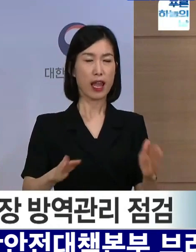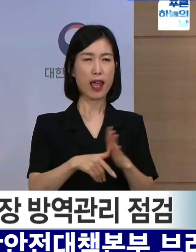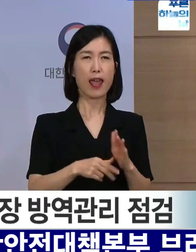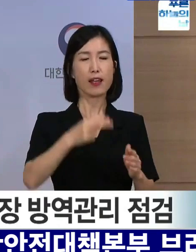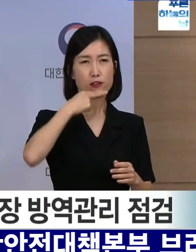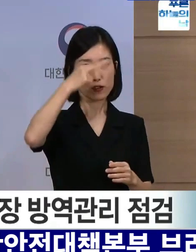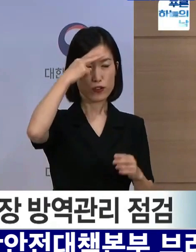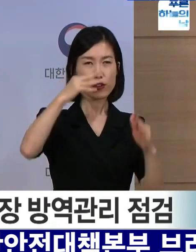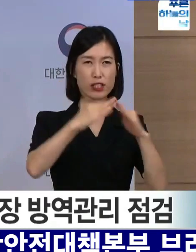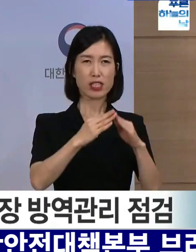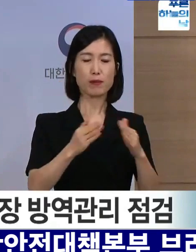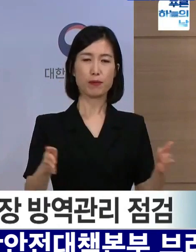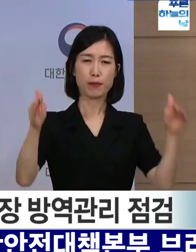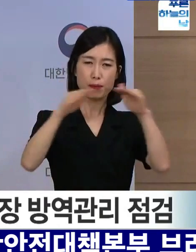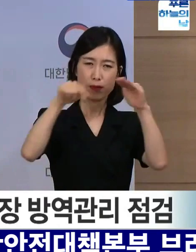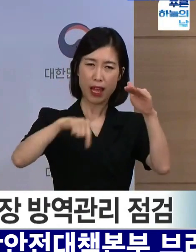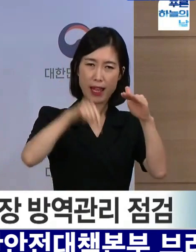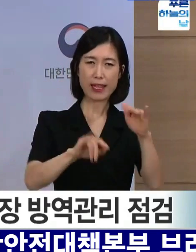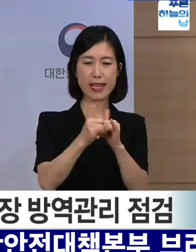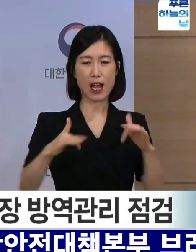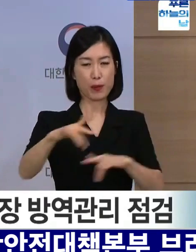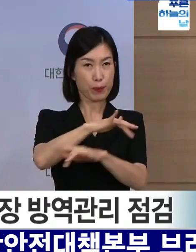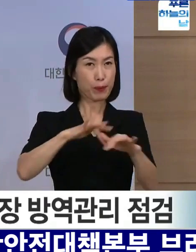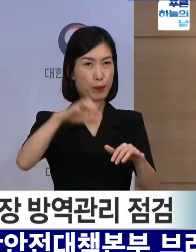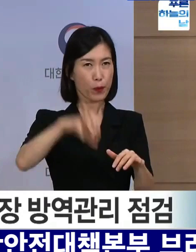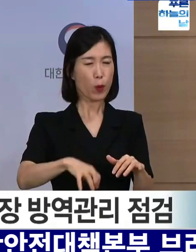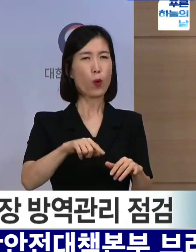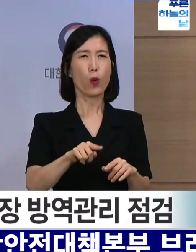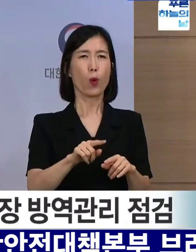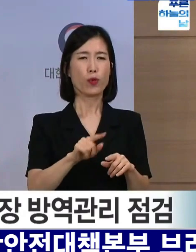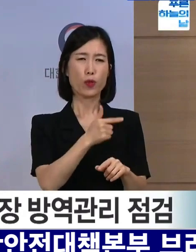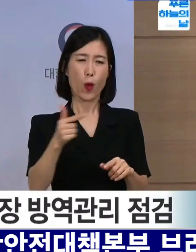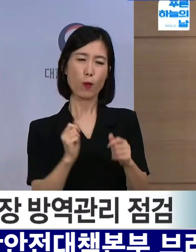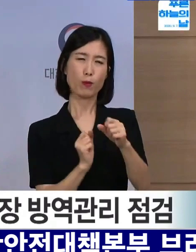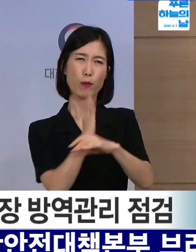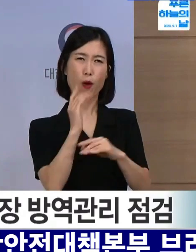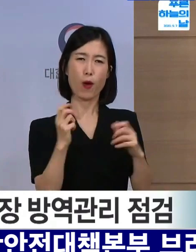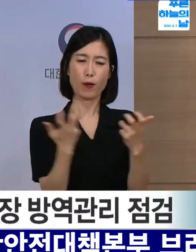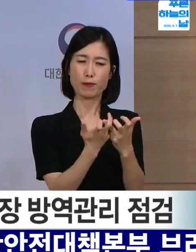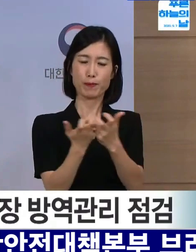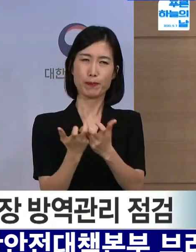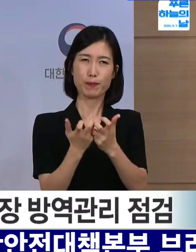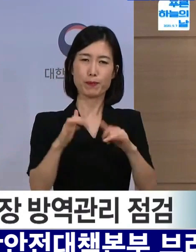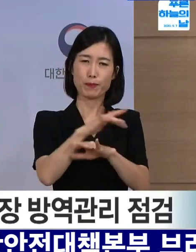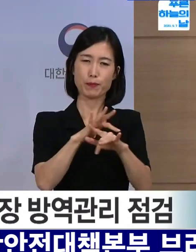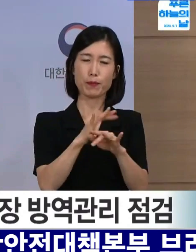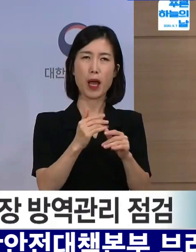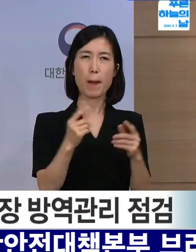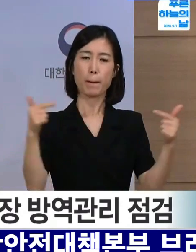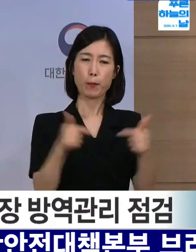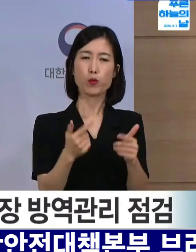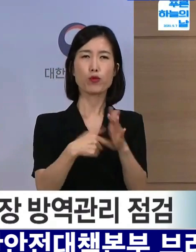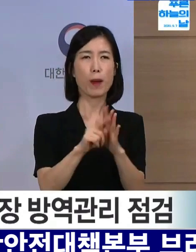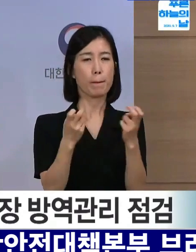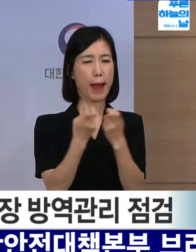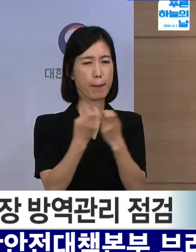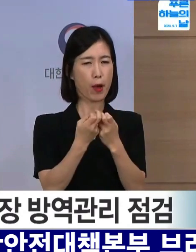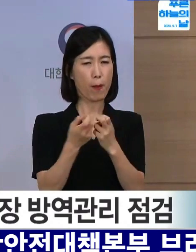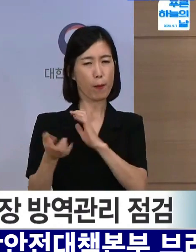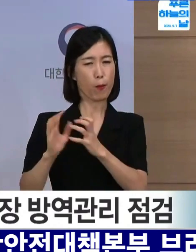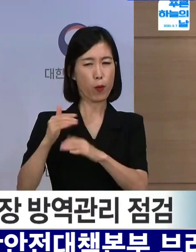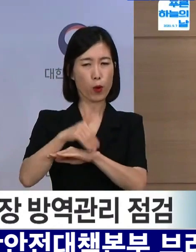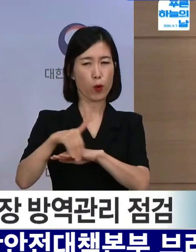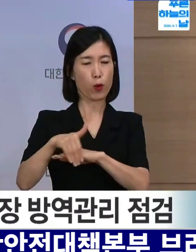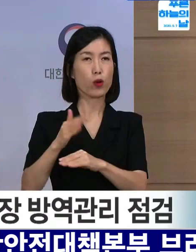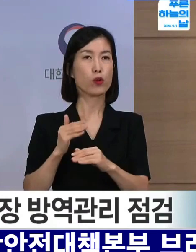유흥시설이나 실내 다중이용시설에서 지나친 밀집과 밀접 접촉을 줄이게 한 대책도 검토 중에